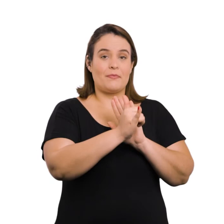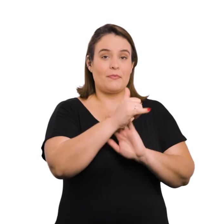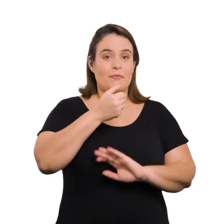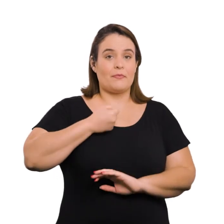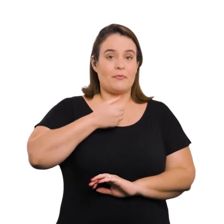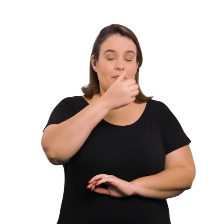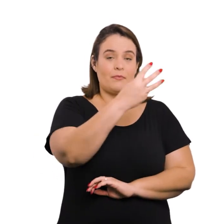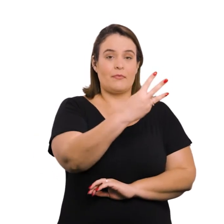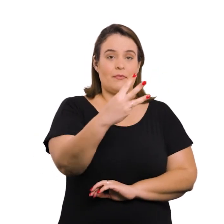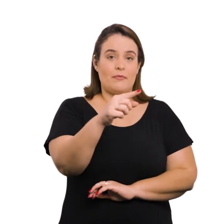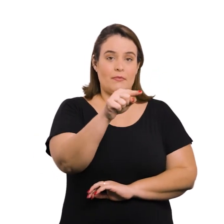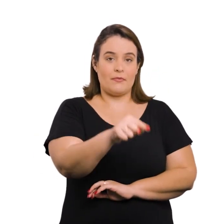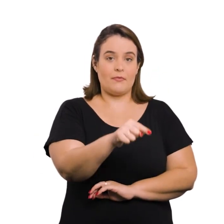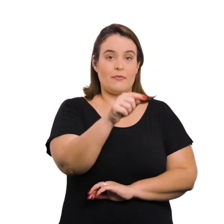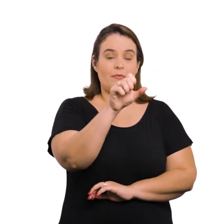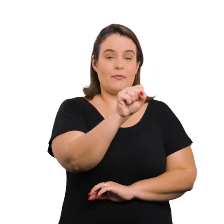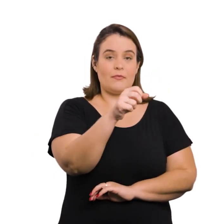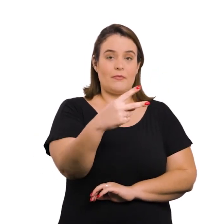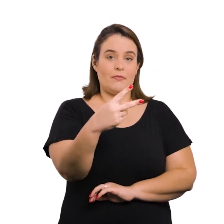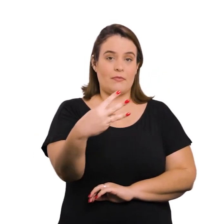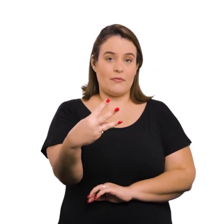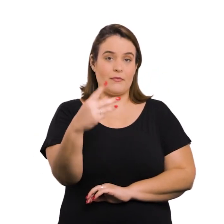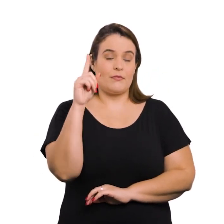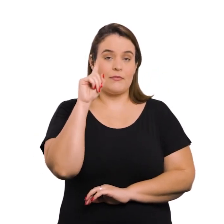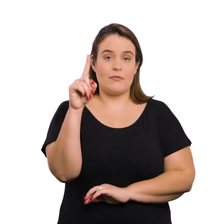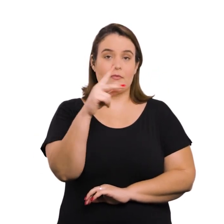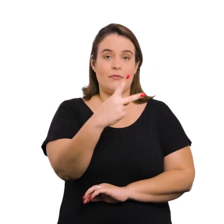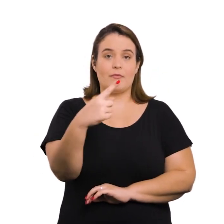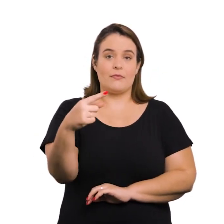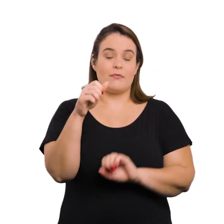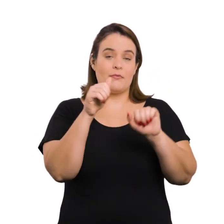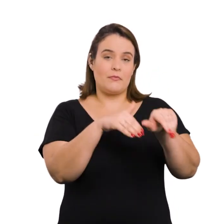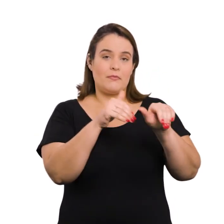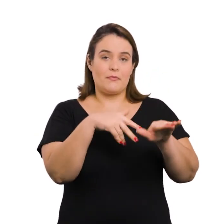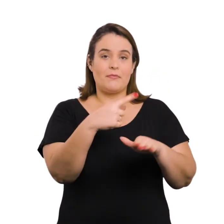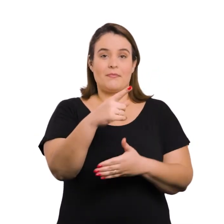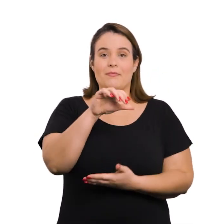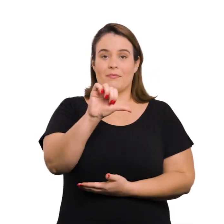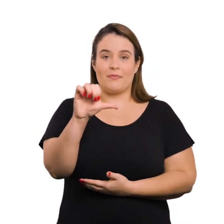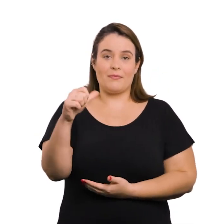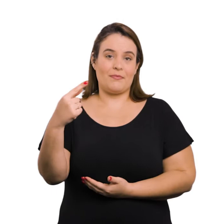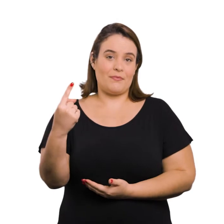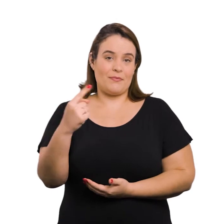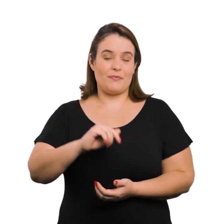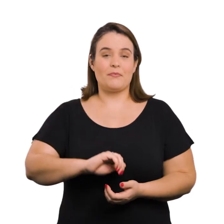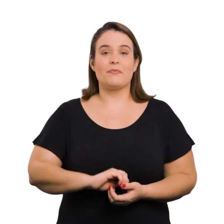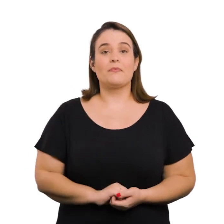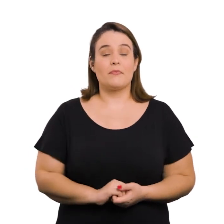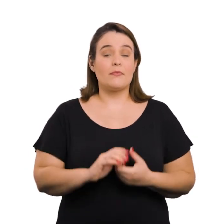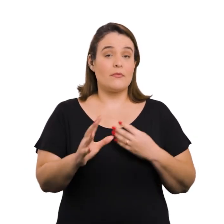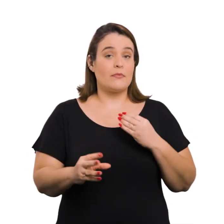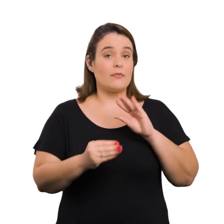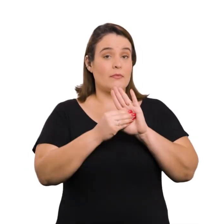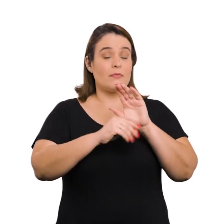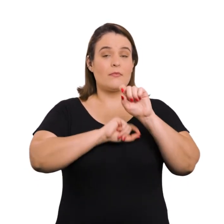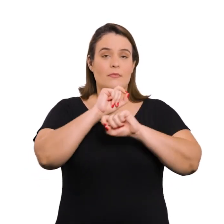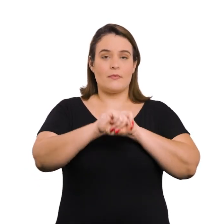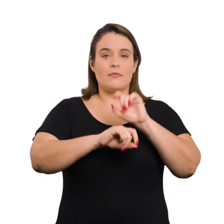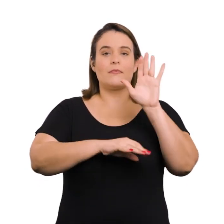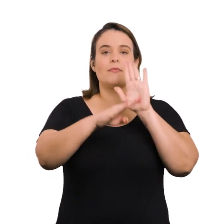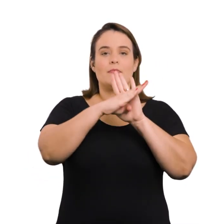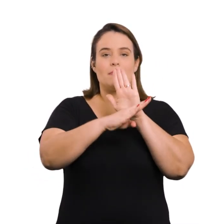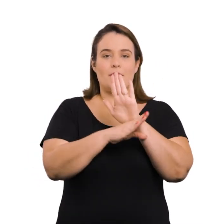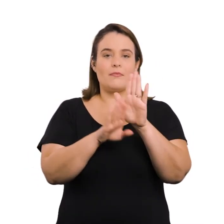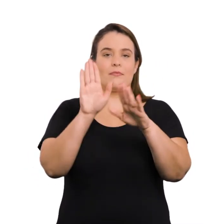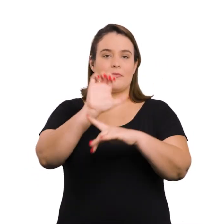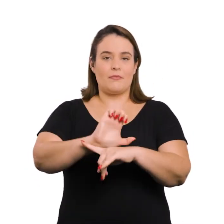Decreto nº 33.823, de 21 de setembro de 1991. Institui